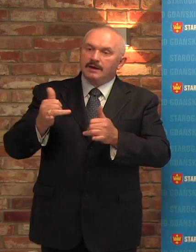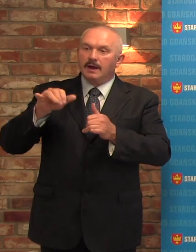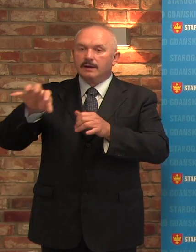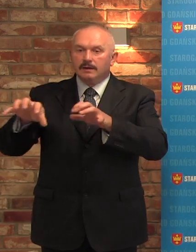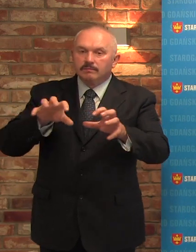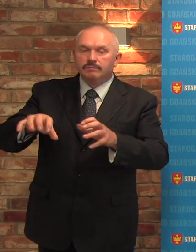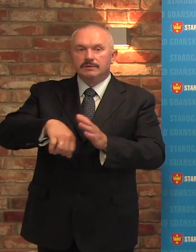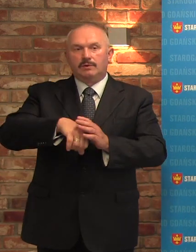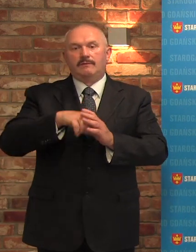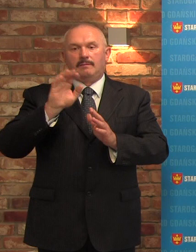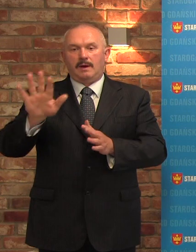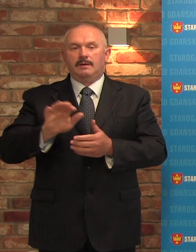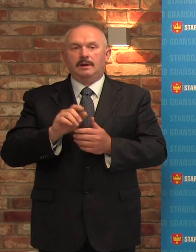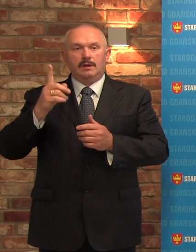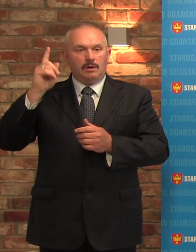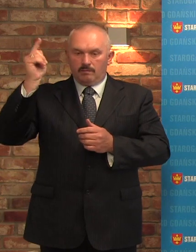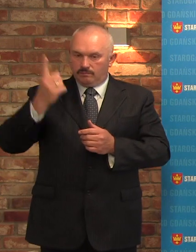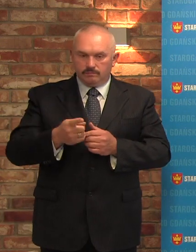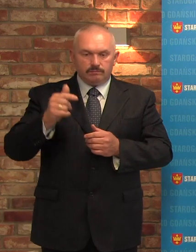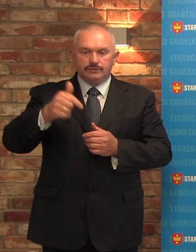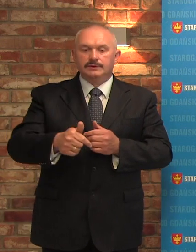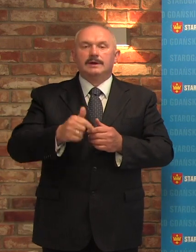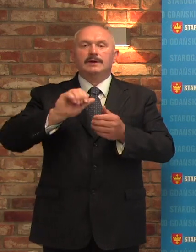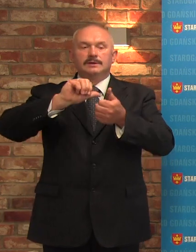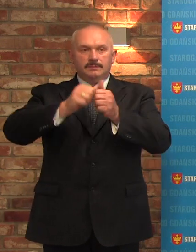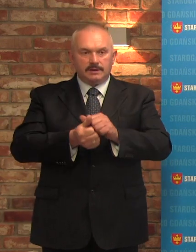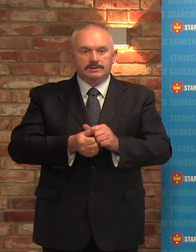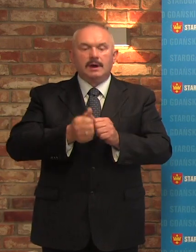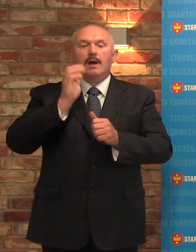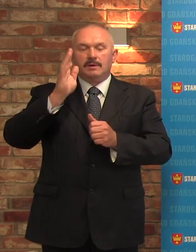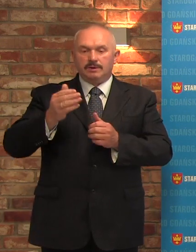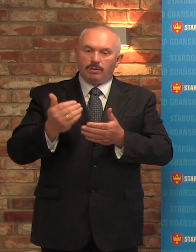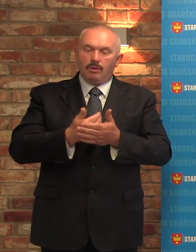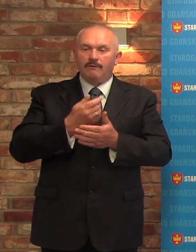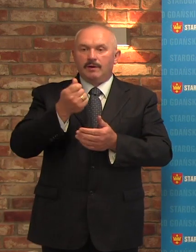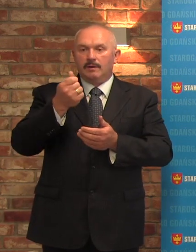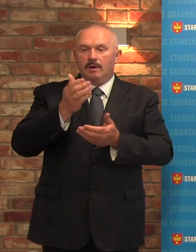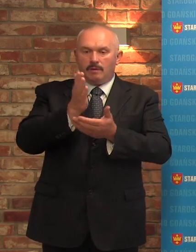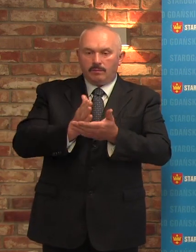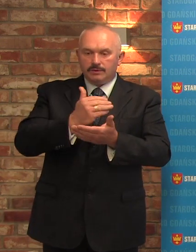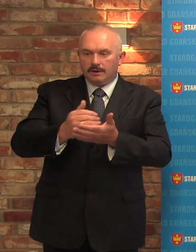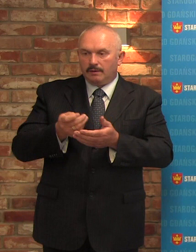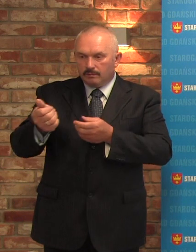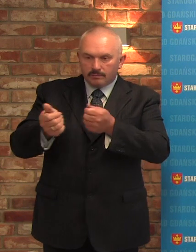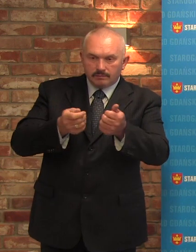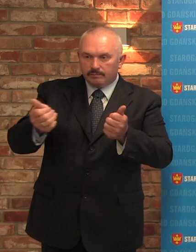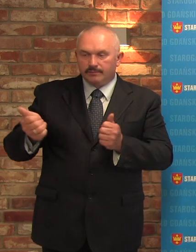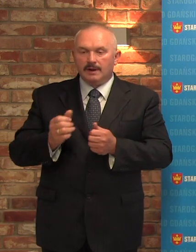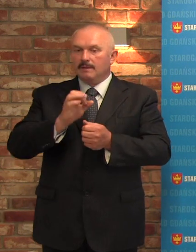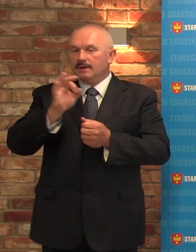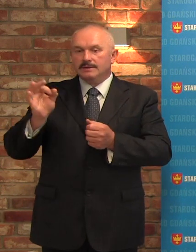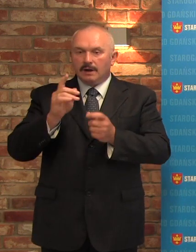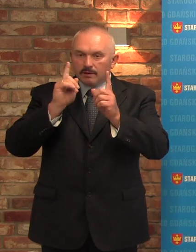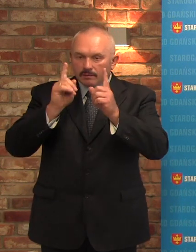musi się zmienić. Gwarantuje nowe podejście do podziału środków na lokalny sport, ze szczególnym